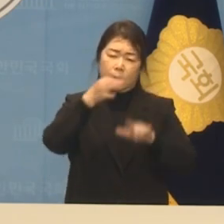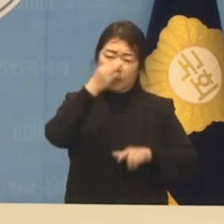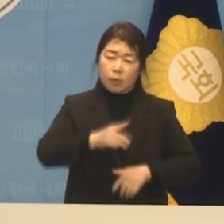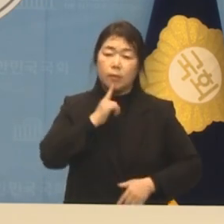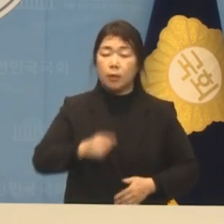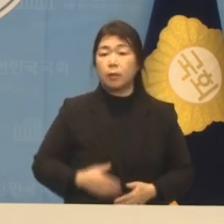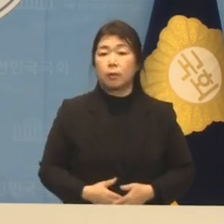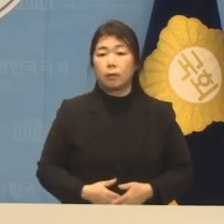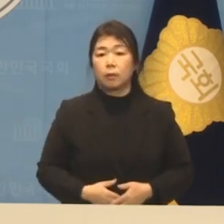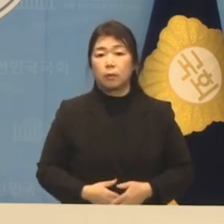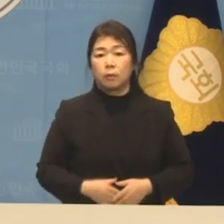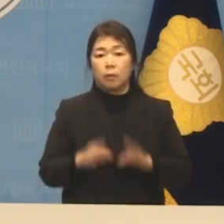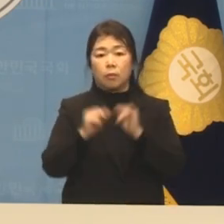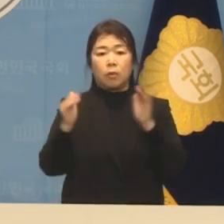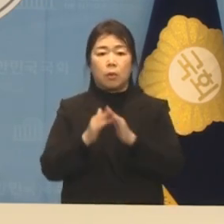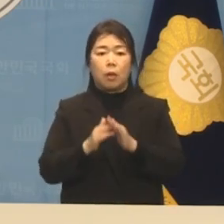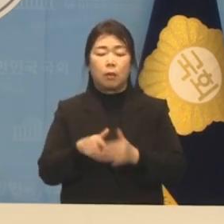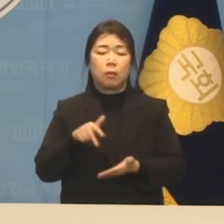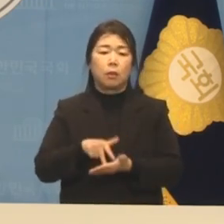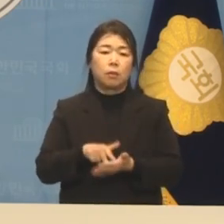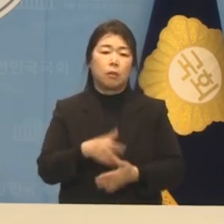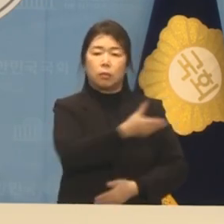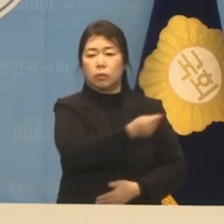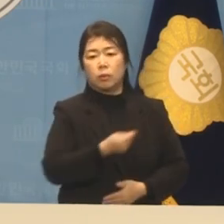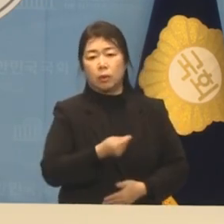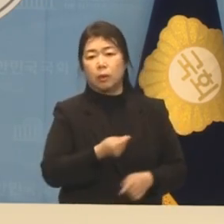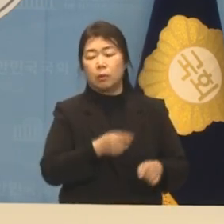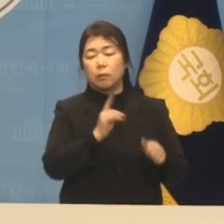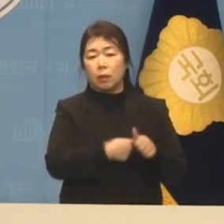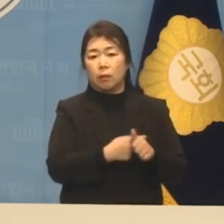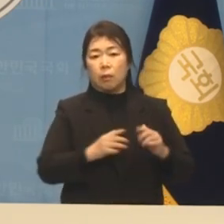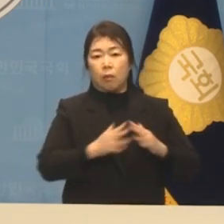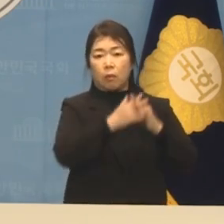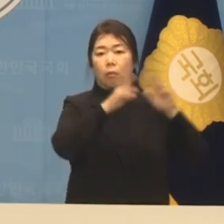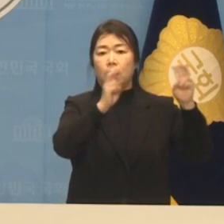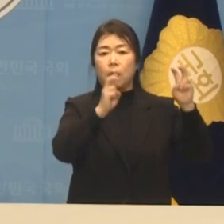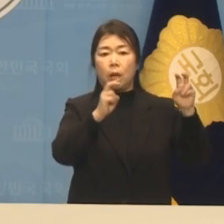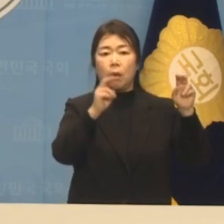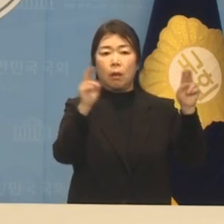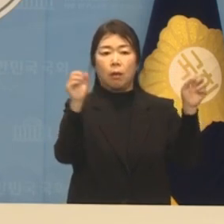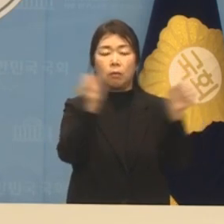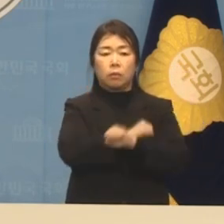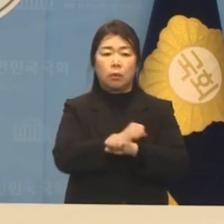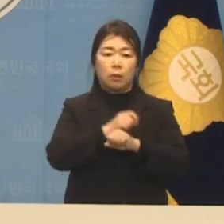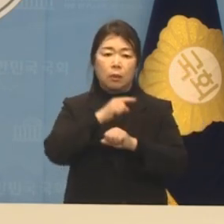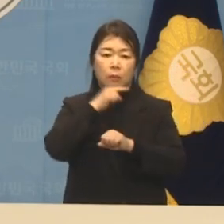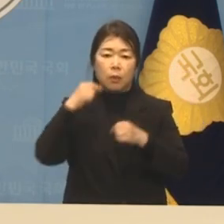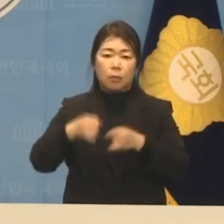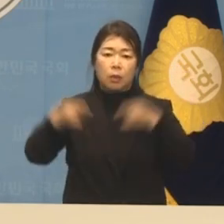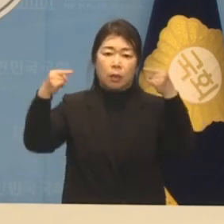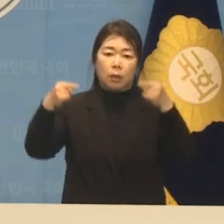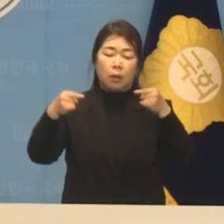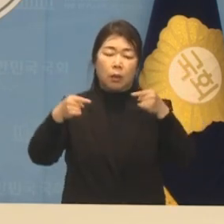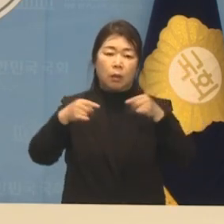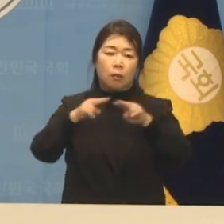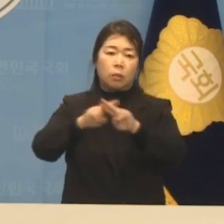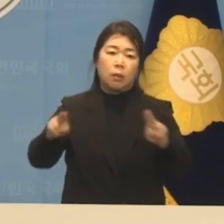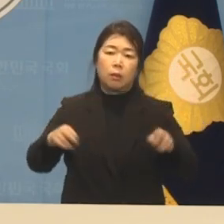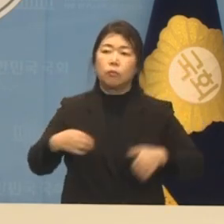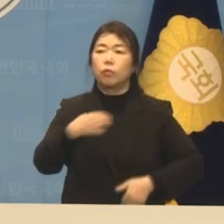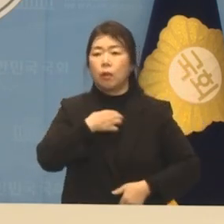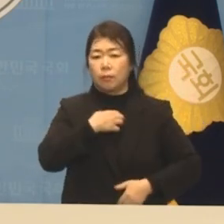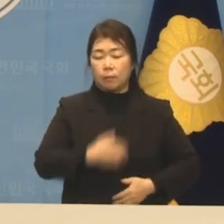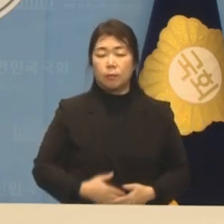대출 부실 폭탄으로 건설업계의 주율 도산이 예상되고 있습니다. 오직 그들의